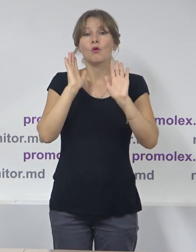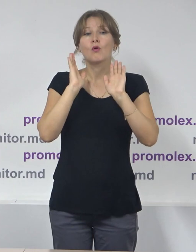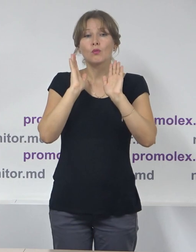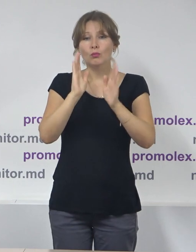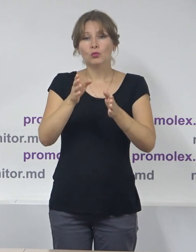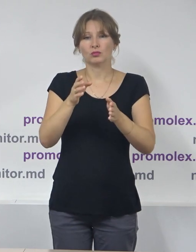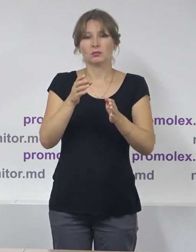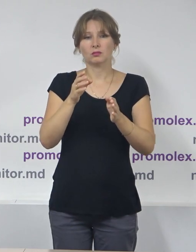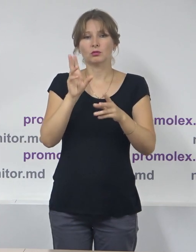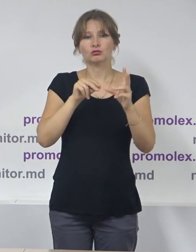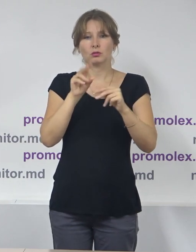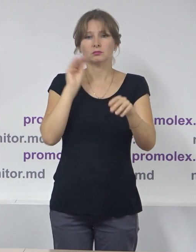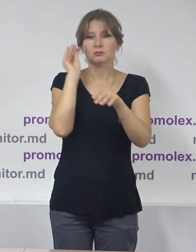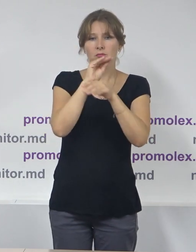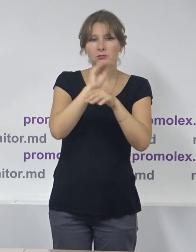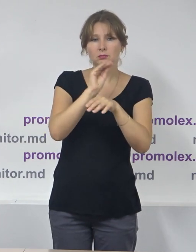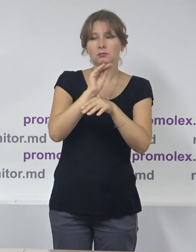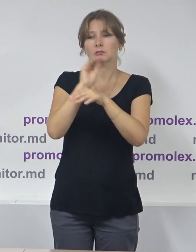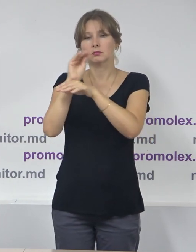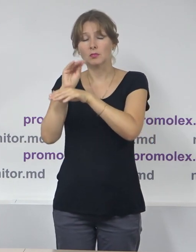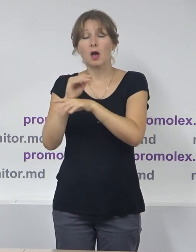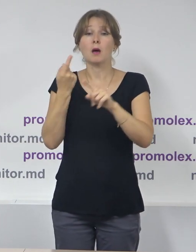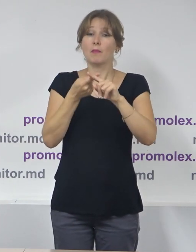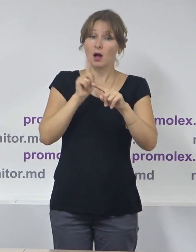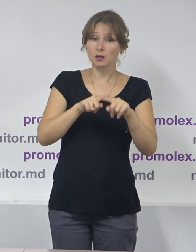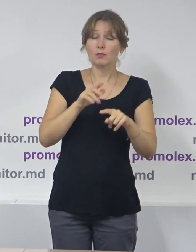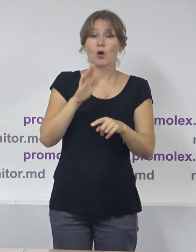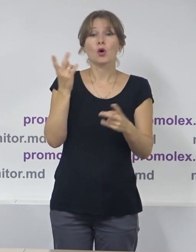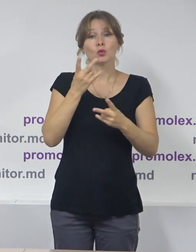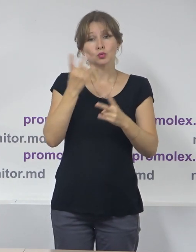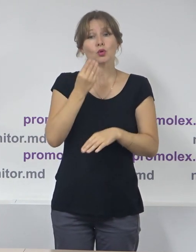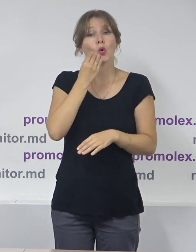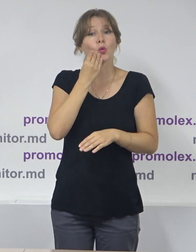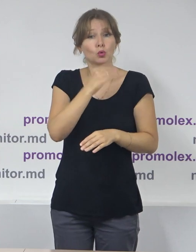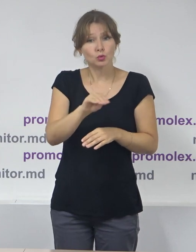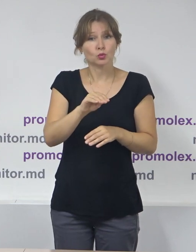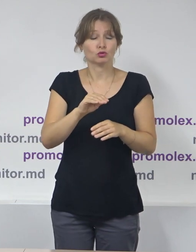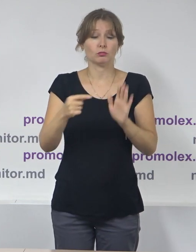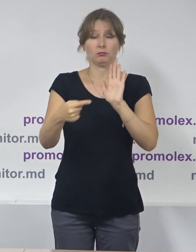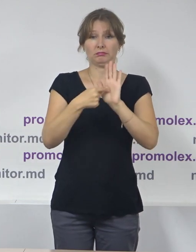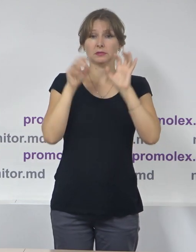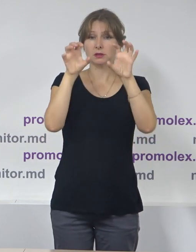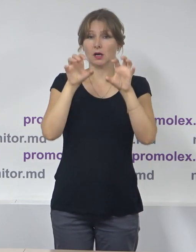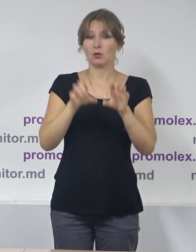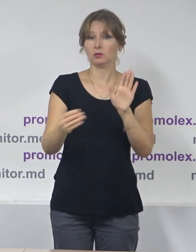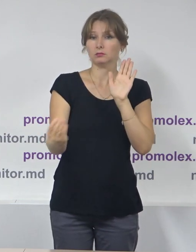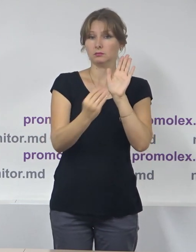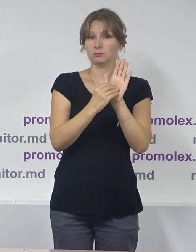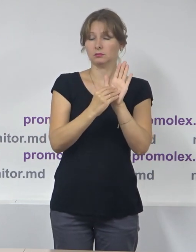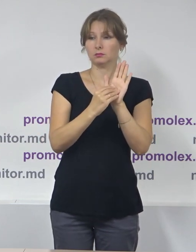interpretări. Și este foarte binevinită această intervenție în cadrul secundar, adică în regulamente. Astfel,